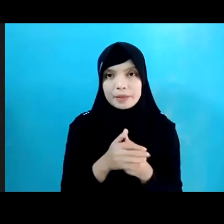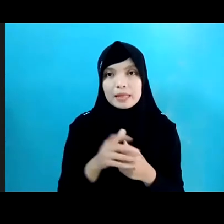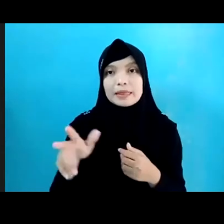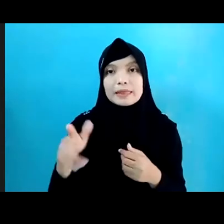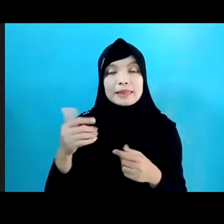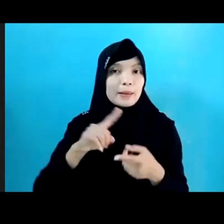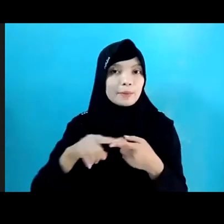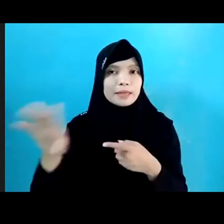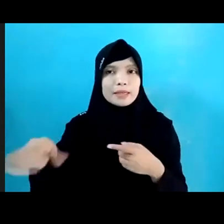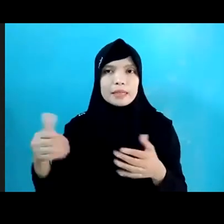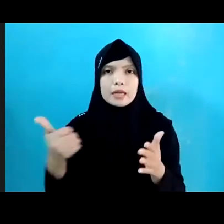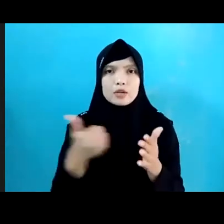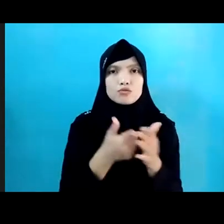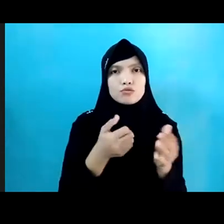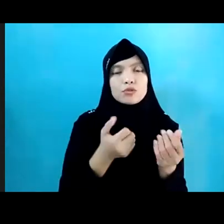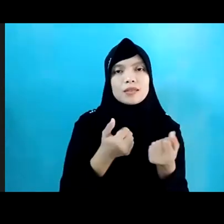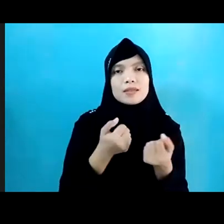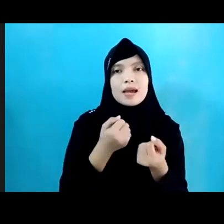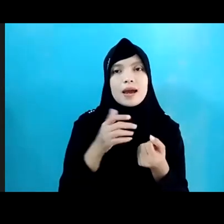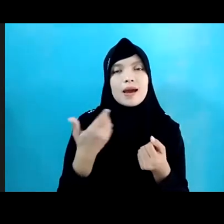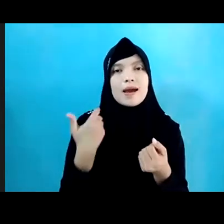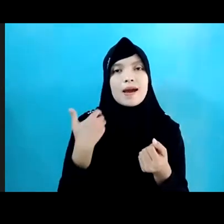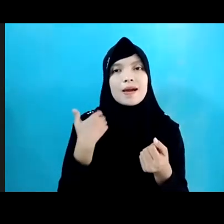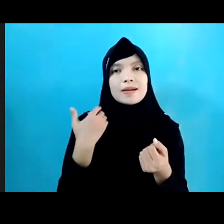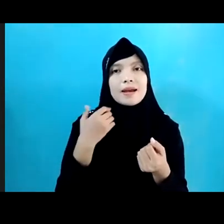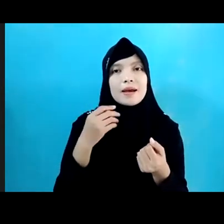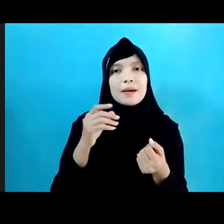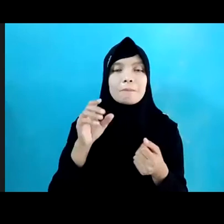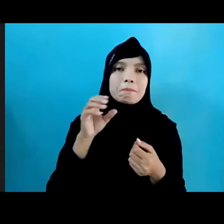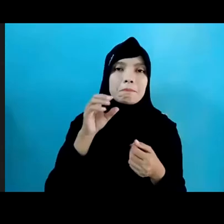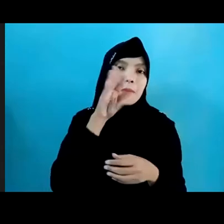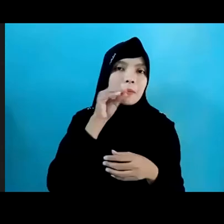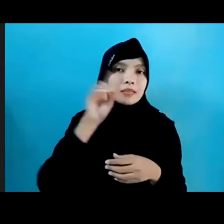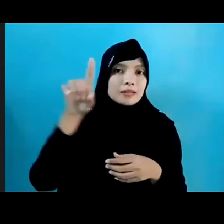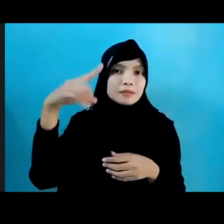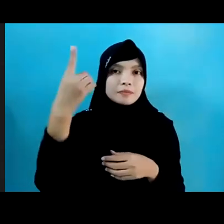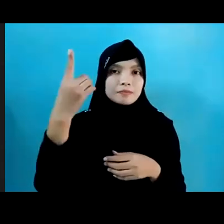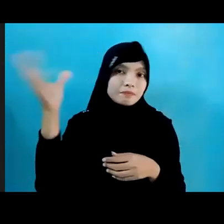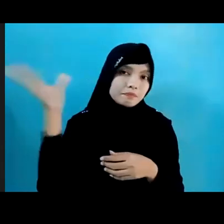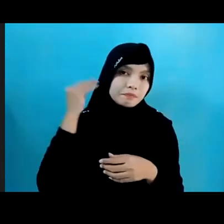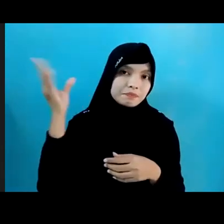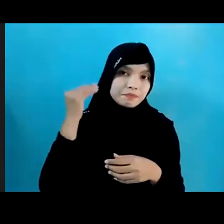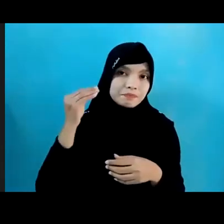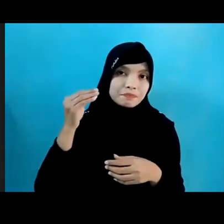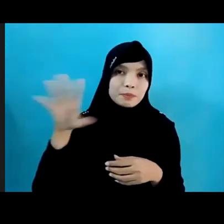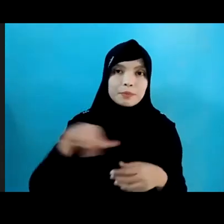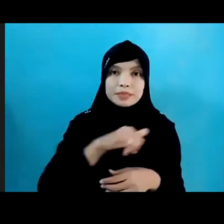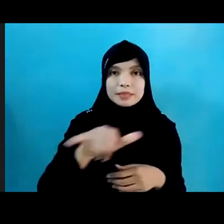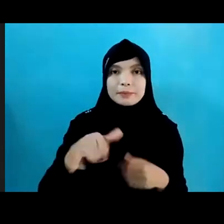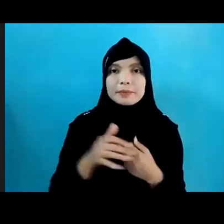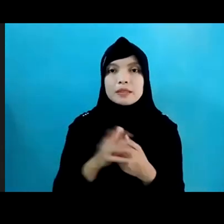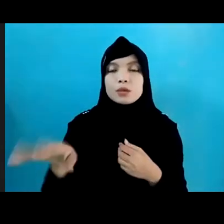dulu Kita masih Memiliki Ada keynote Speech selanjutnya Yang akan Kita Dengarkan Bersama-sama Dan kali ini Akan